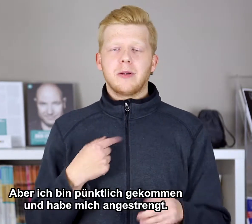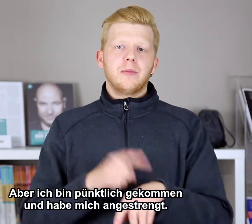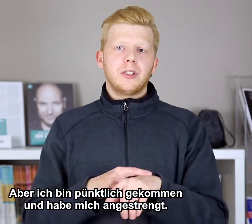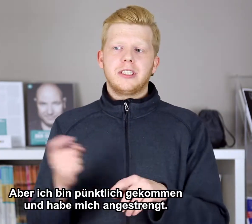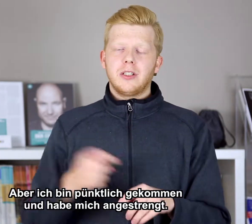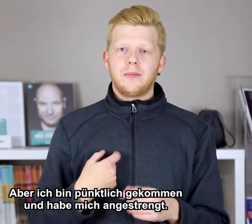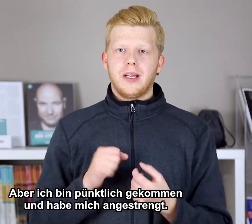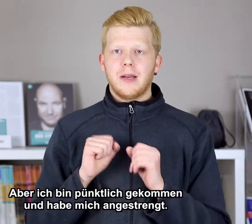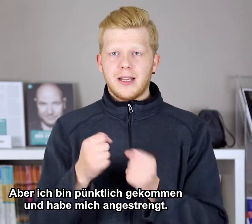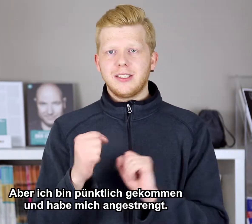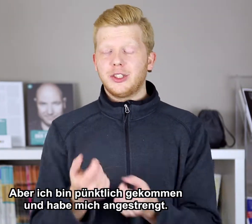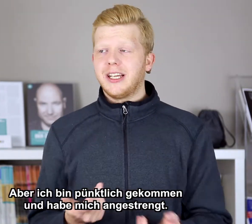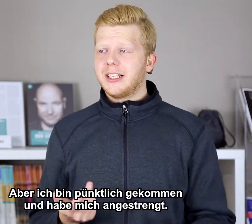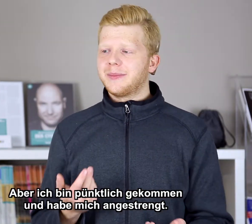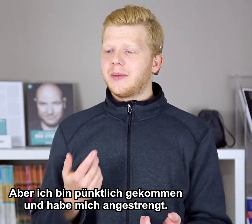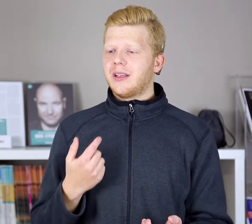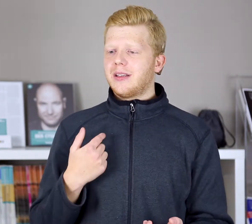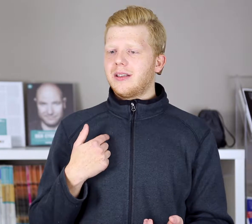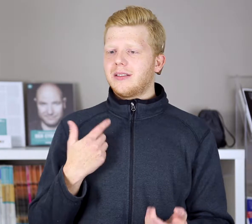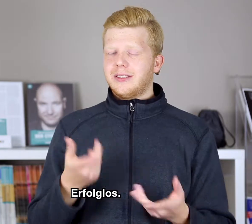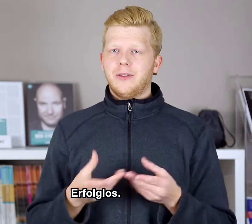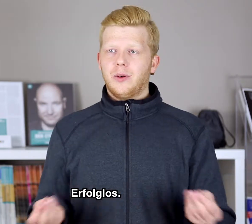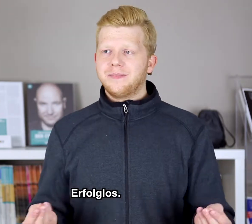Aber ich bin pünktlich gekommen, habe angestrengt und dann verloren.